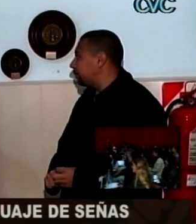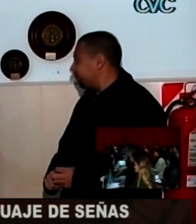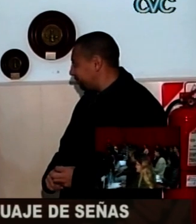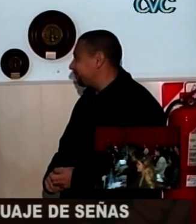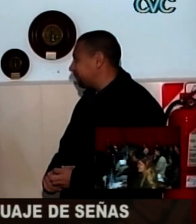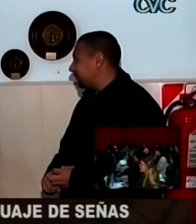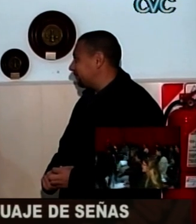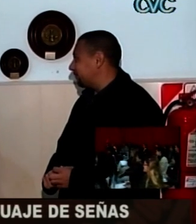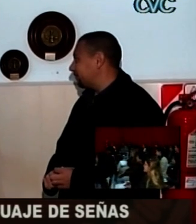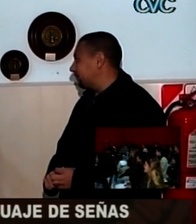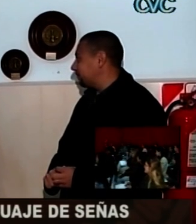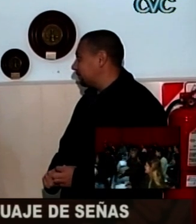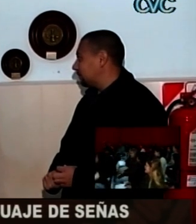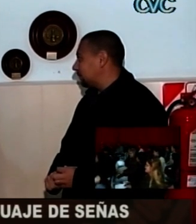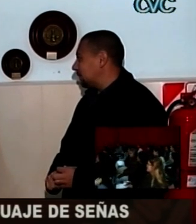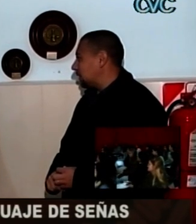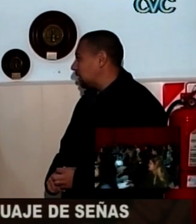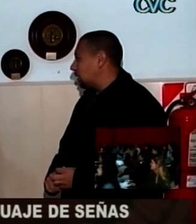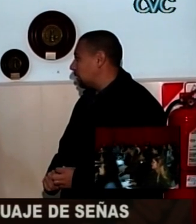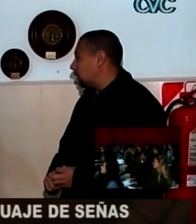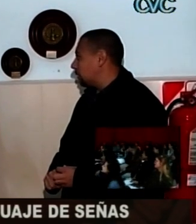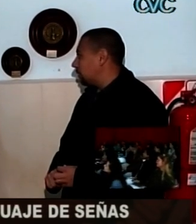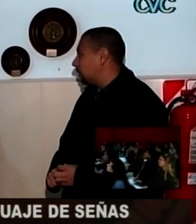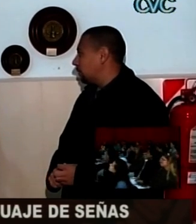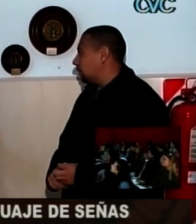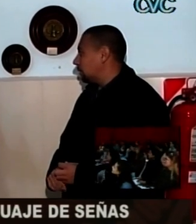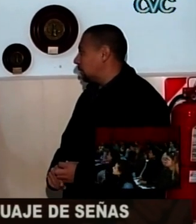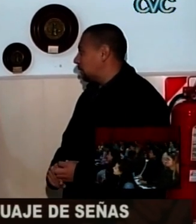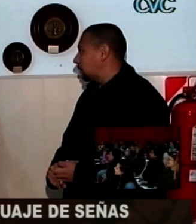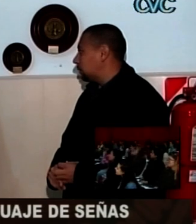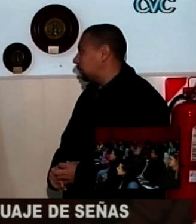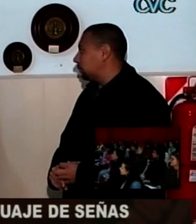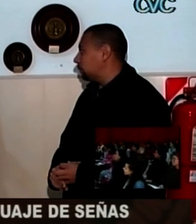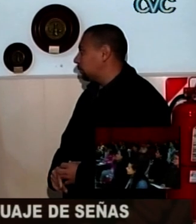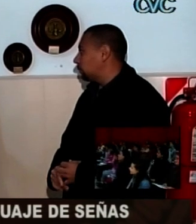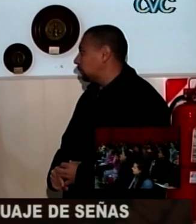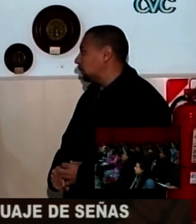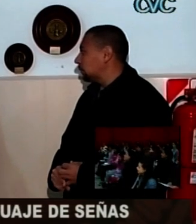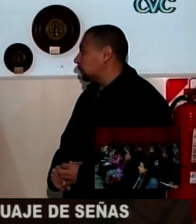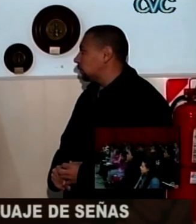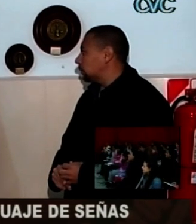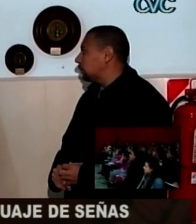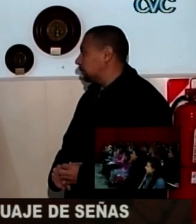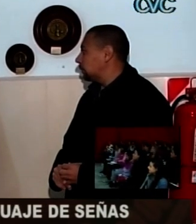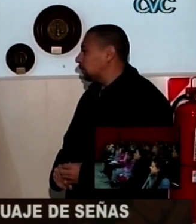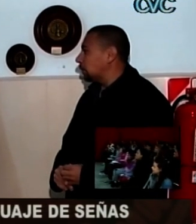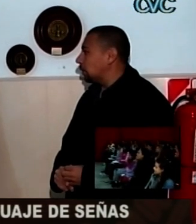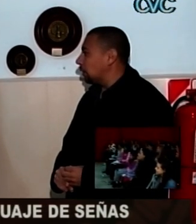la práctica, el contacto con las personas sordas, ahí es donde va a mejorar y aumentar su capacidad de comunicación. ¿Y hay muchos intérpretes